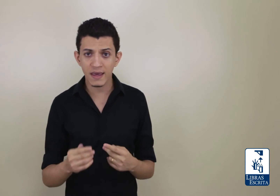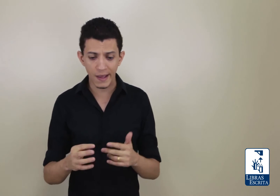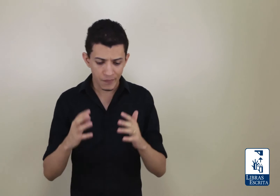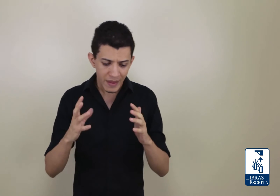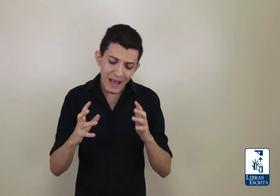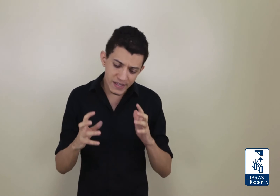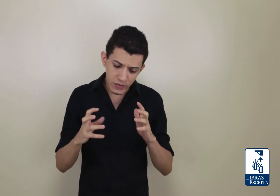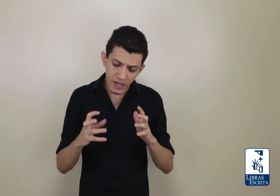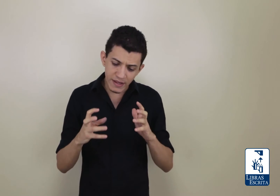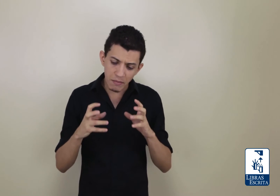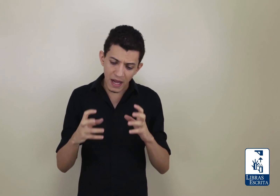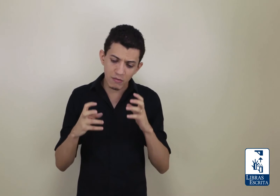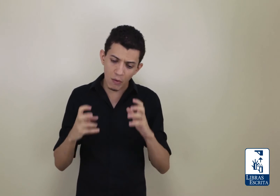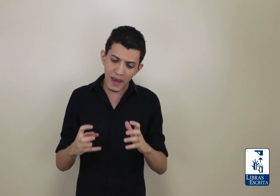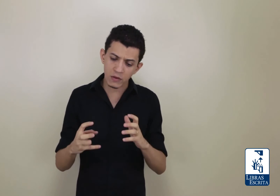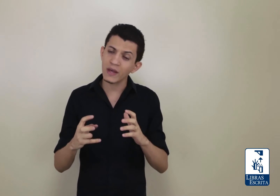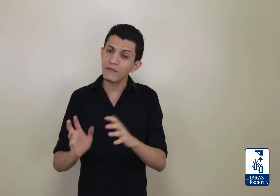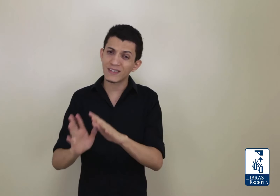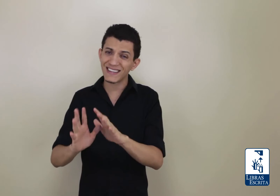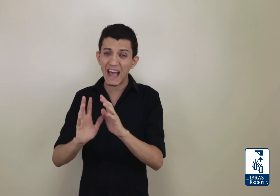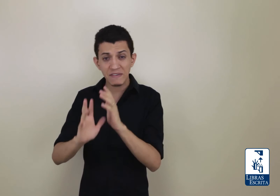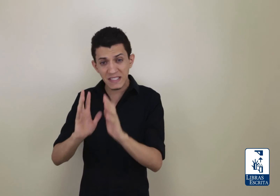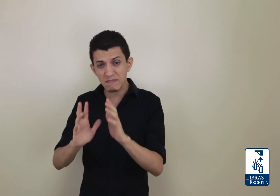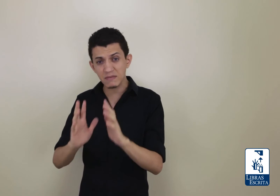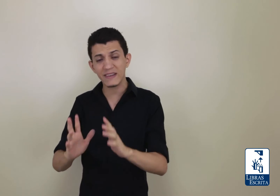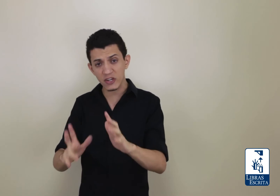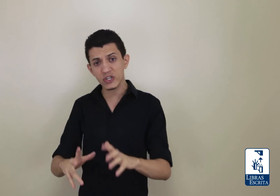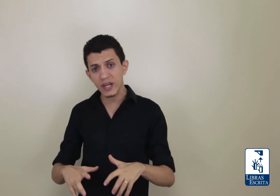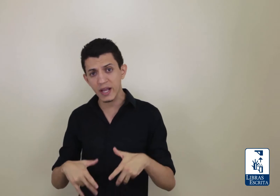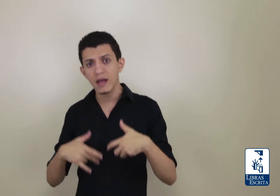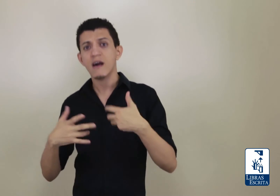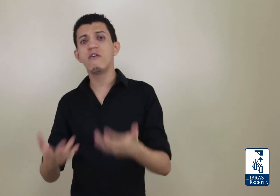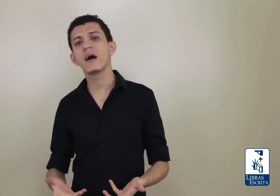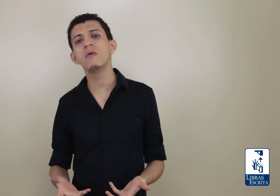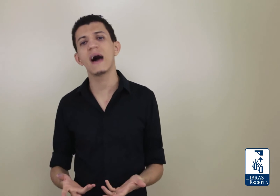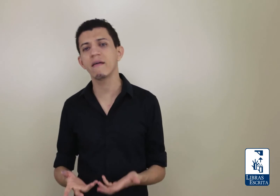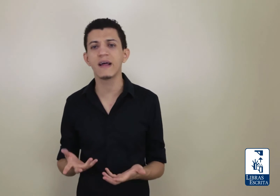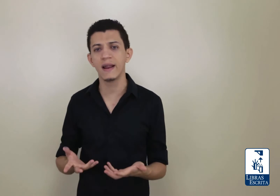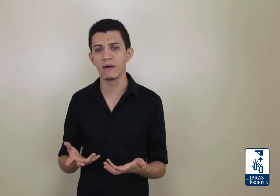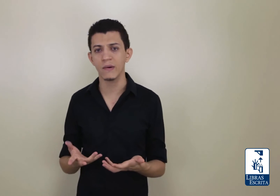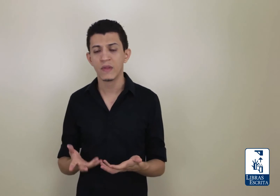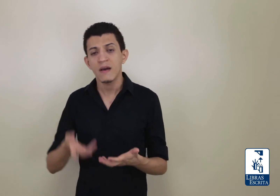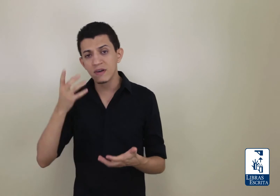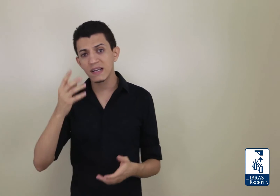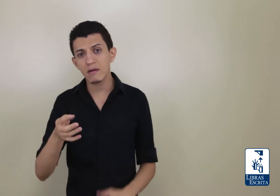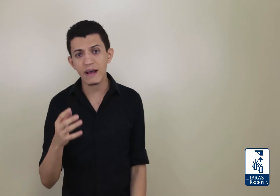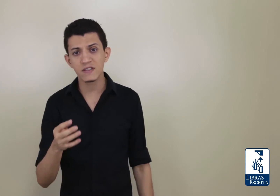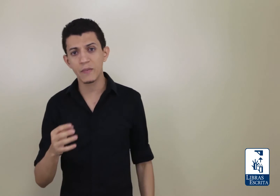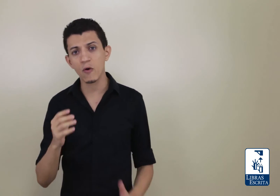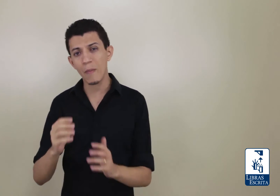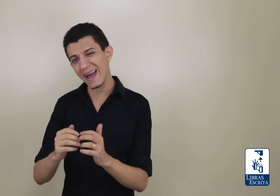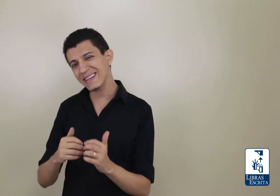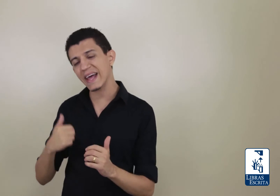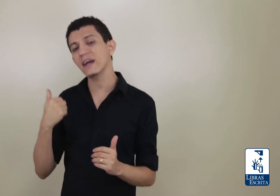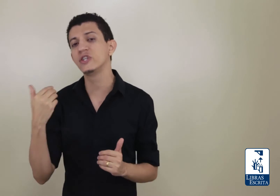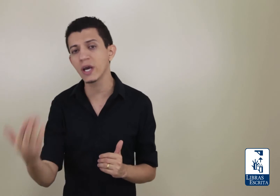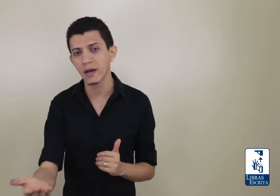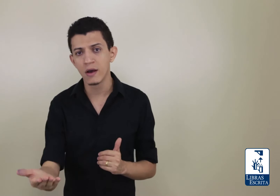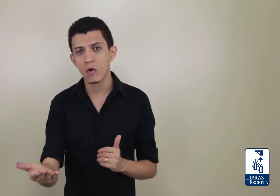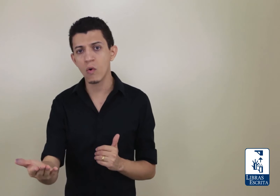que existe um determinado momento em que você deve simplesmente adquirir vocabulário da língua. Você não deve se preocupar em interagir com